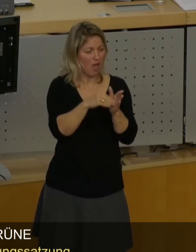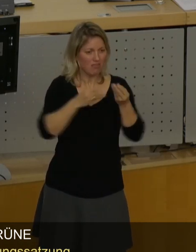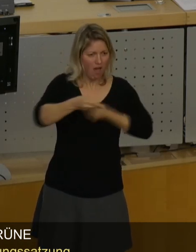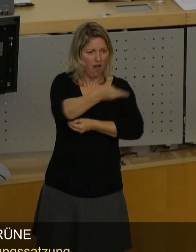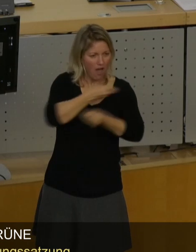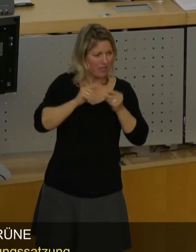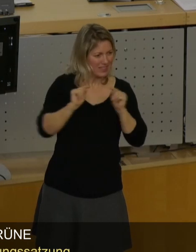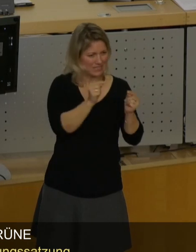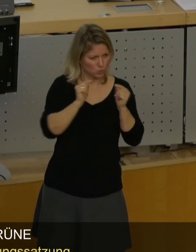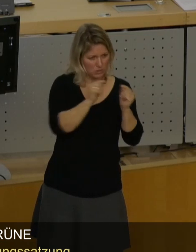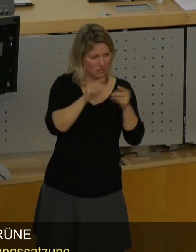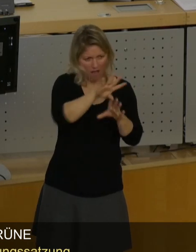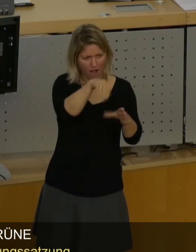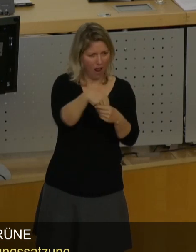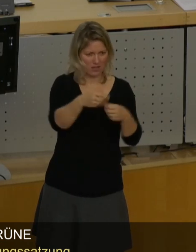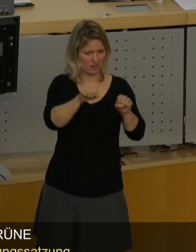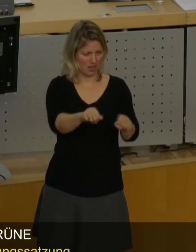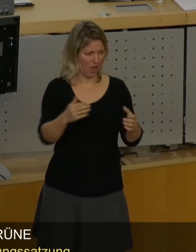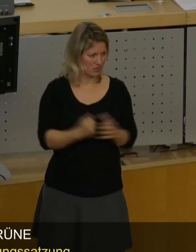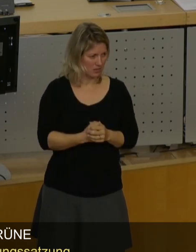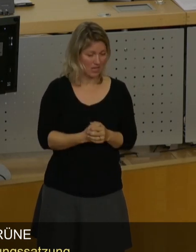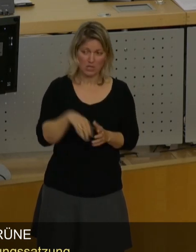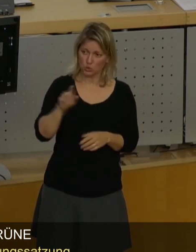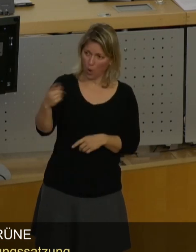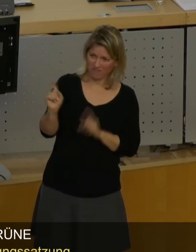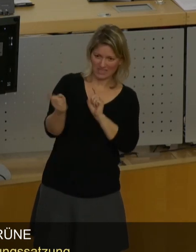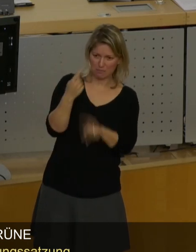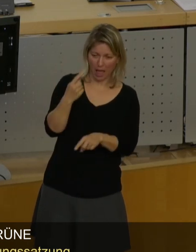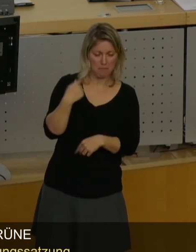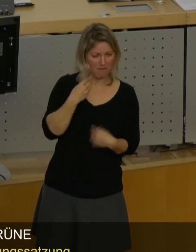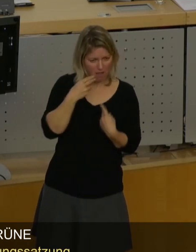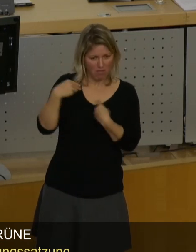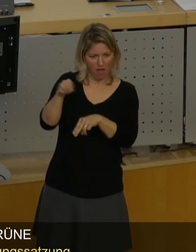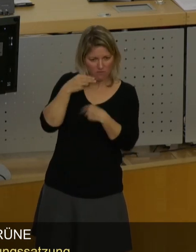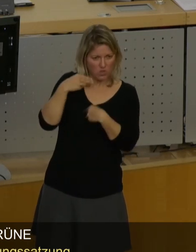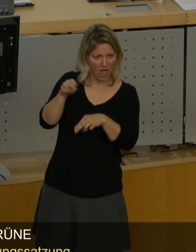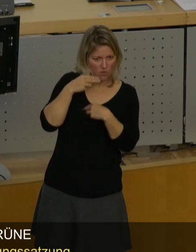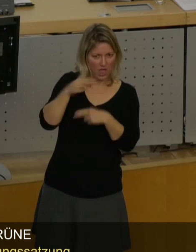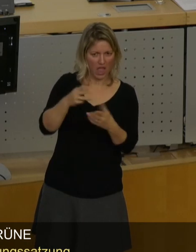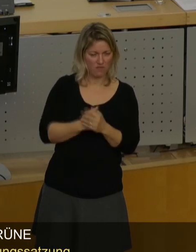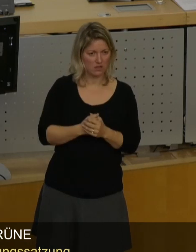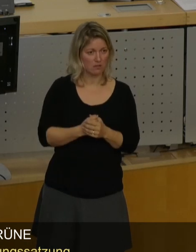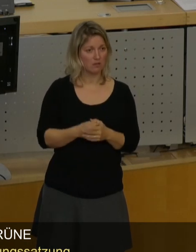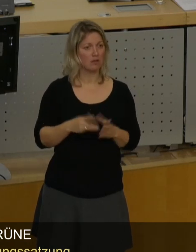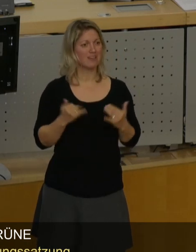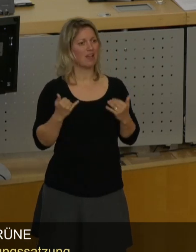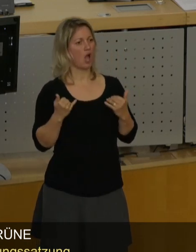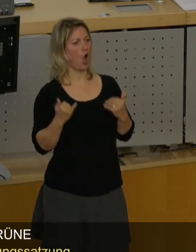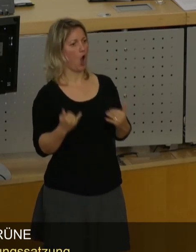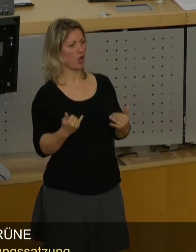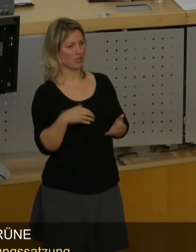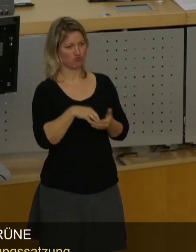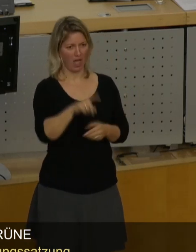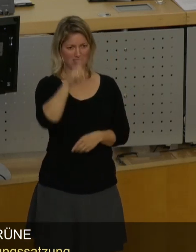ausdiskutieren können. Da hätte ich Ihnen auf jede Ihrer Einwände, hätte ich Ihnen antworten können. Aber wenn Sie heute, wo es hier im